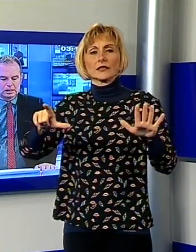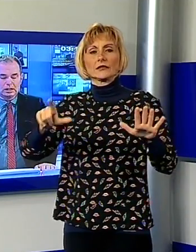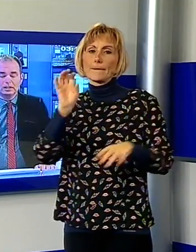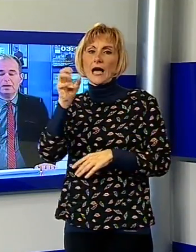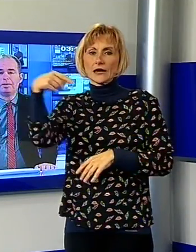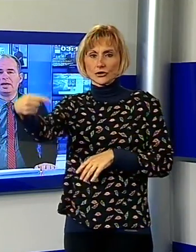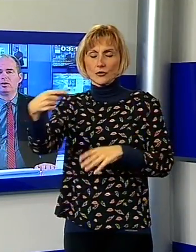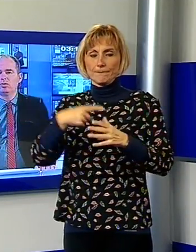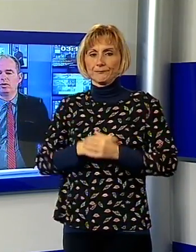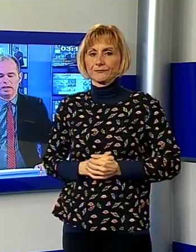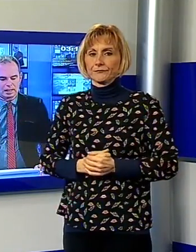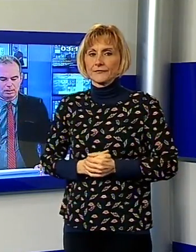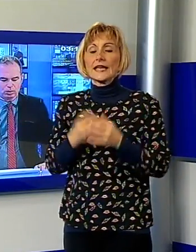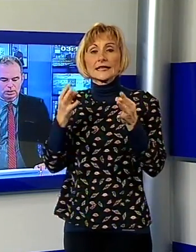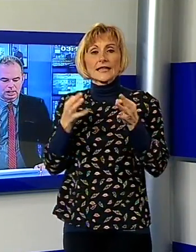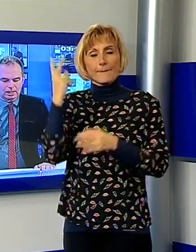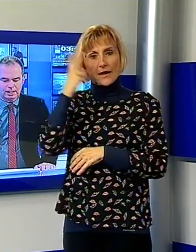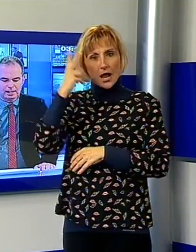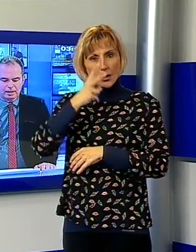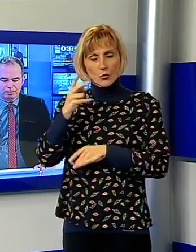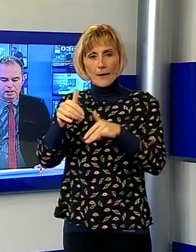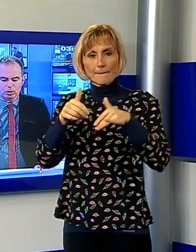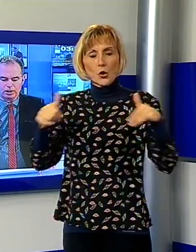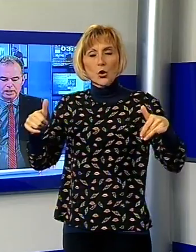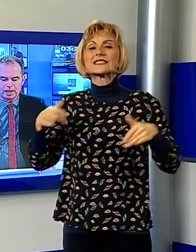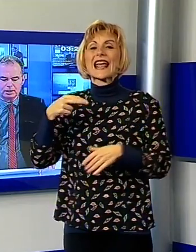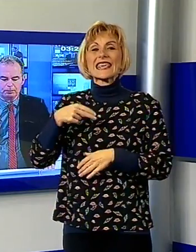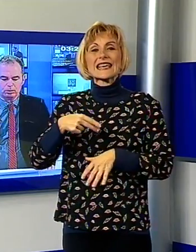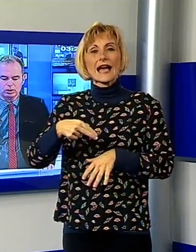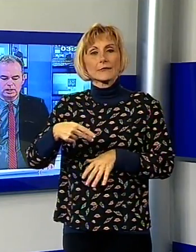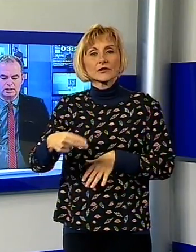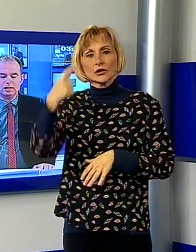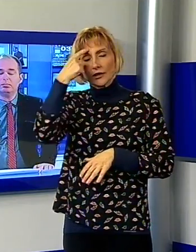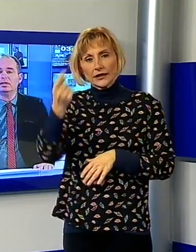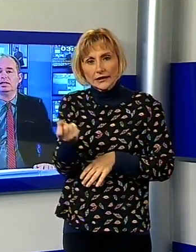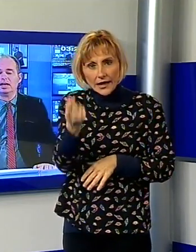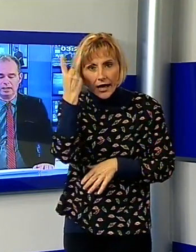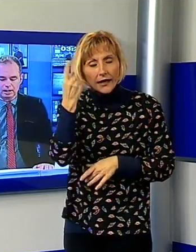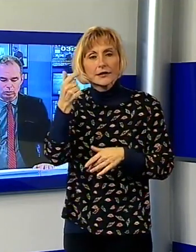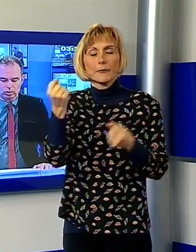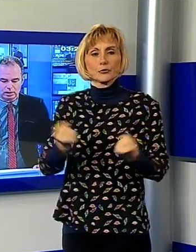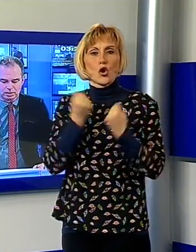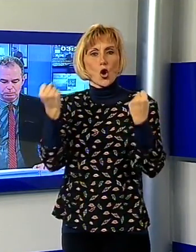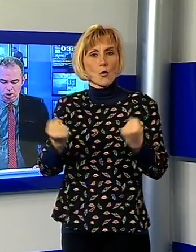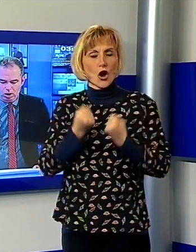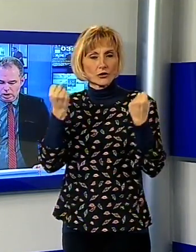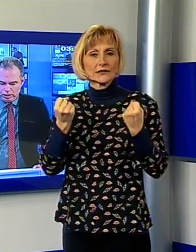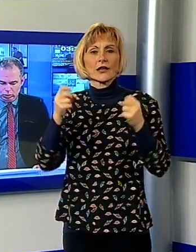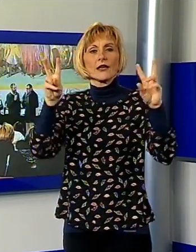Sempre a Lucca, la mostra in cammino ideata e promossa dal team di Andare Oltre Si Può è giunta alla